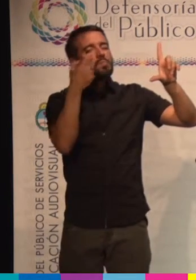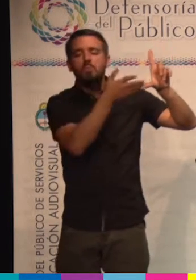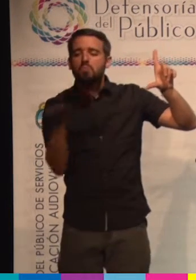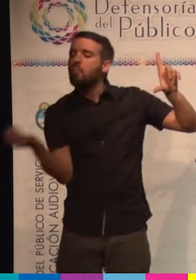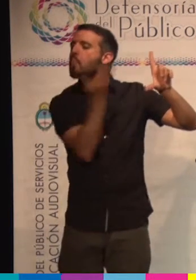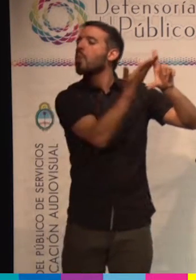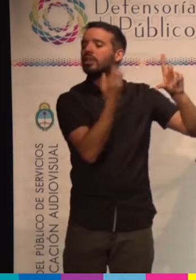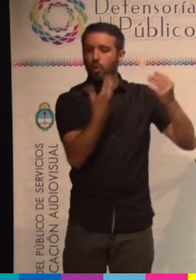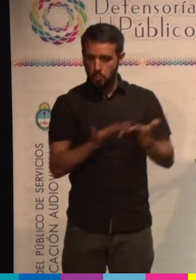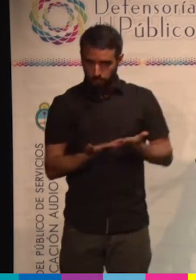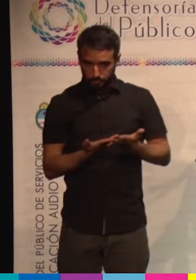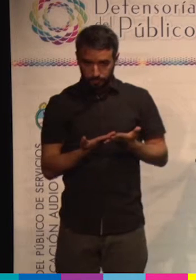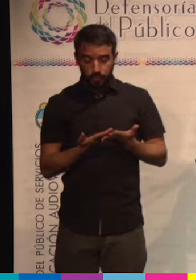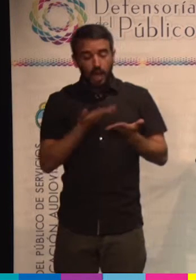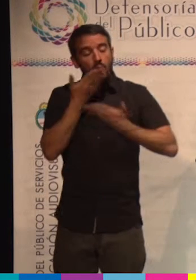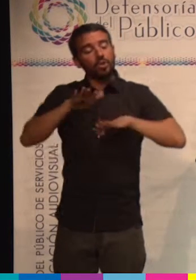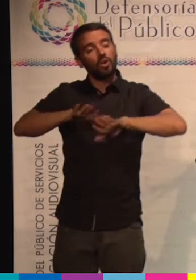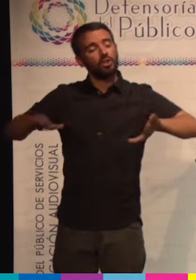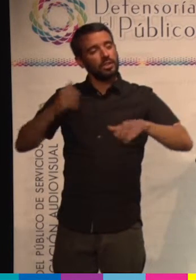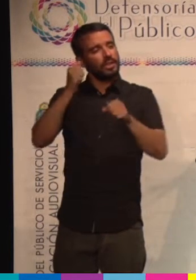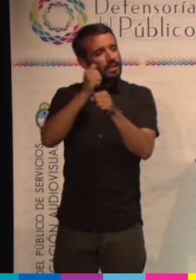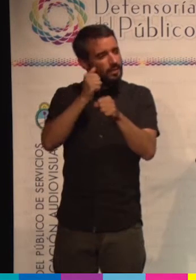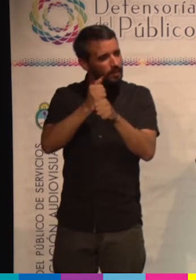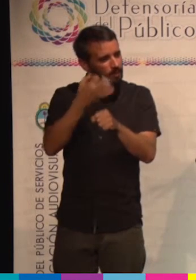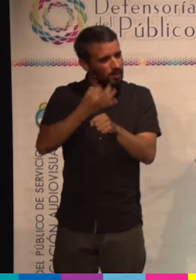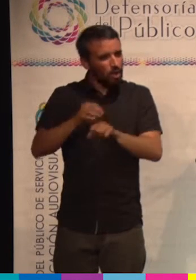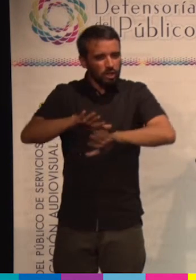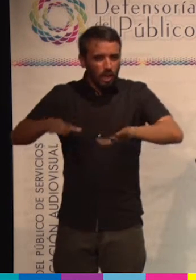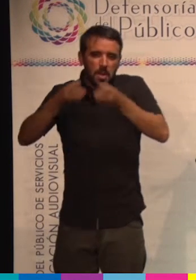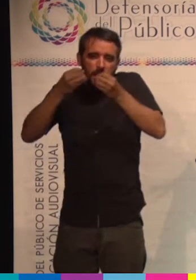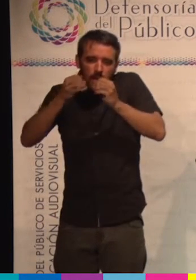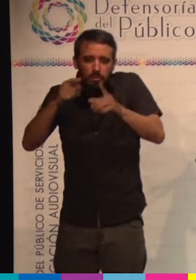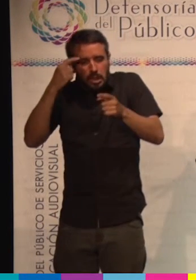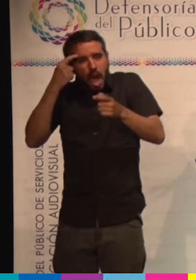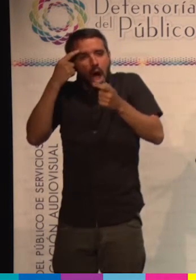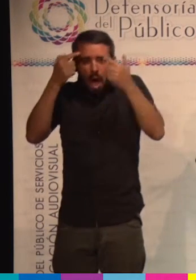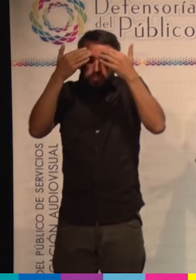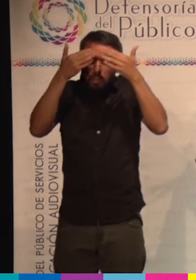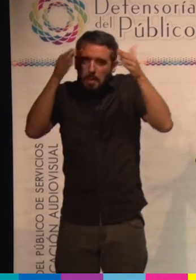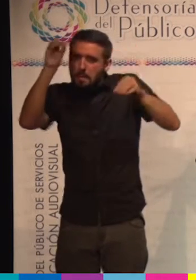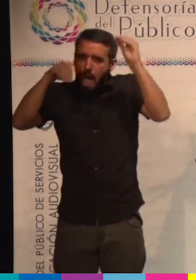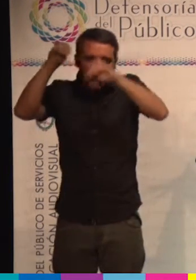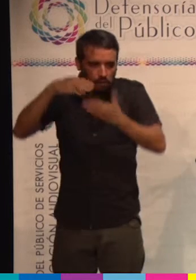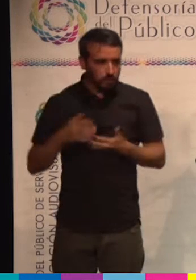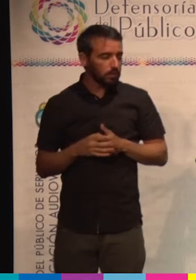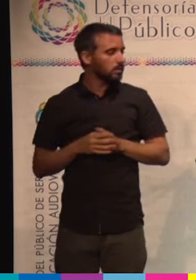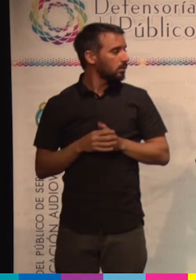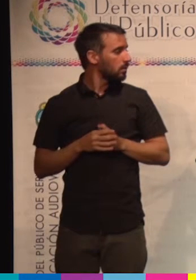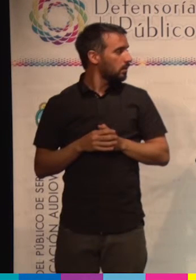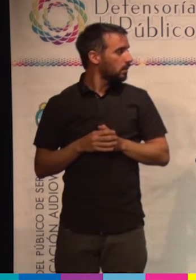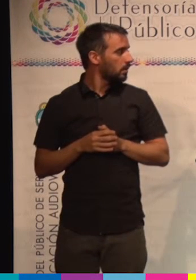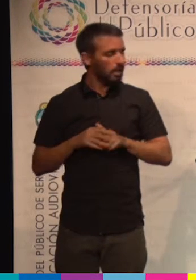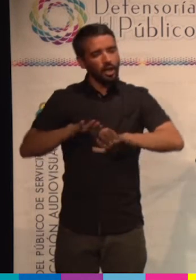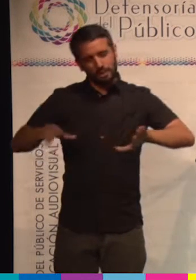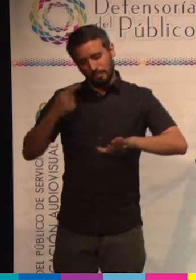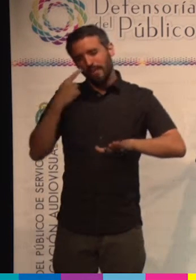ven. Y, bueno, hablando un poco con los pibes y trabajando, realmente los chicos empiezan a tomar un poco de conciencia. Y, bueno, los chicos son